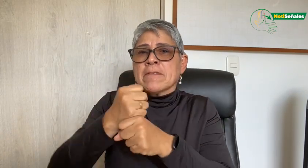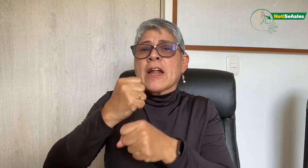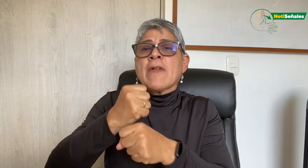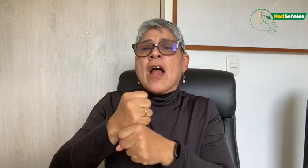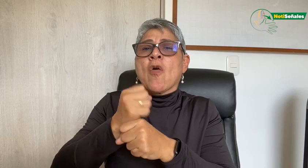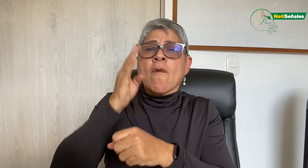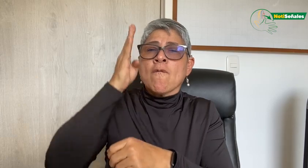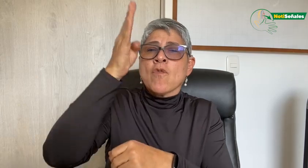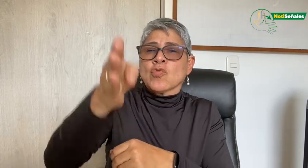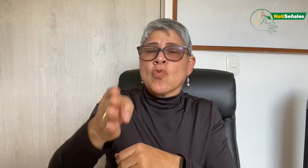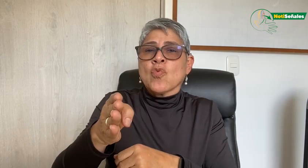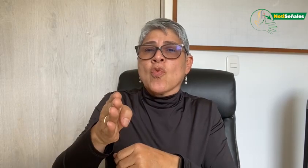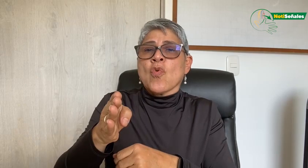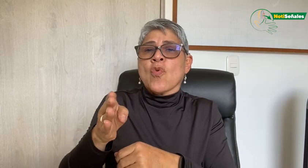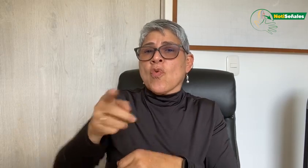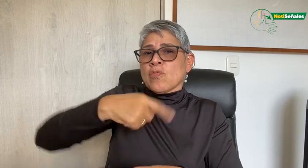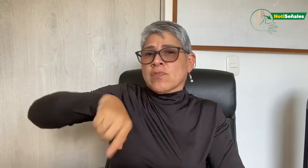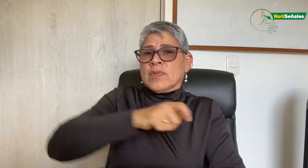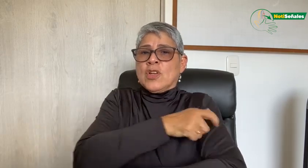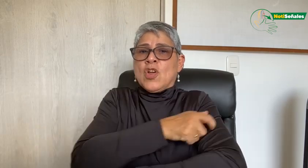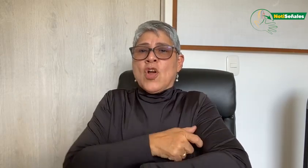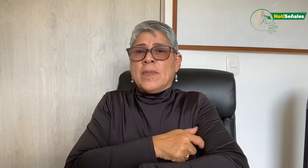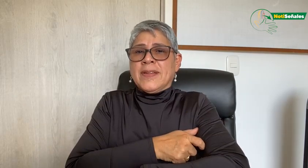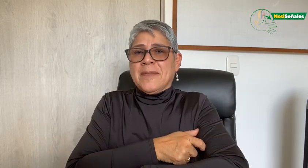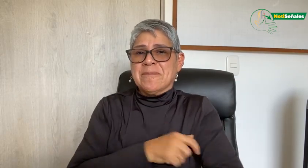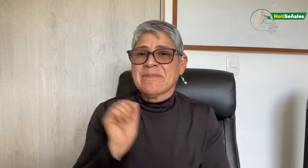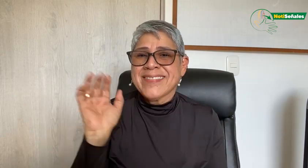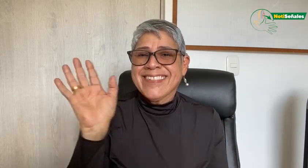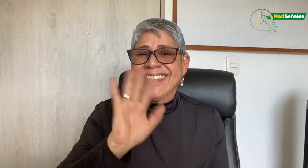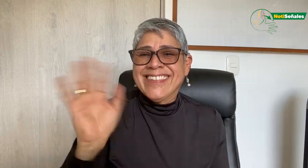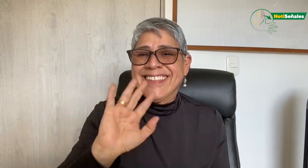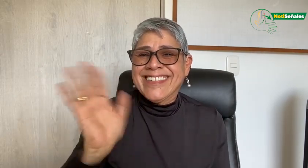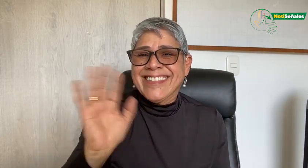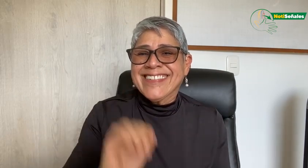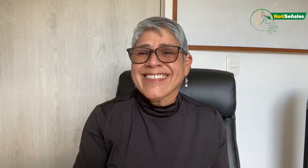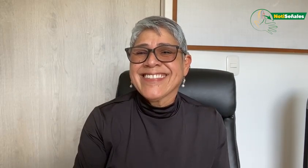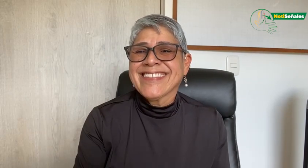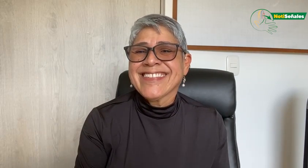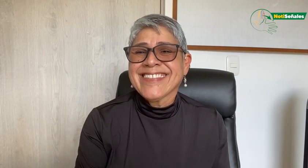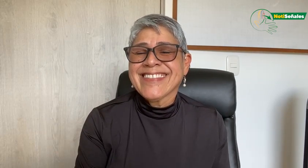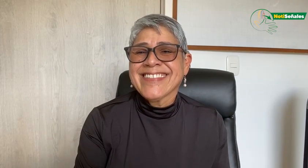en un futuro nuestro trabajo como comisión. ¡Chao!